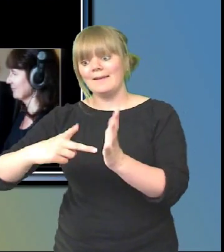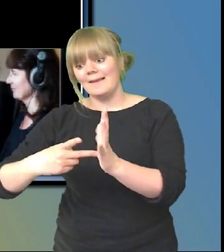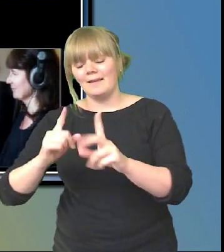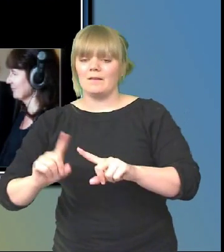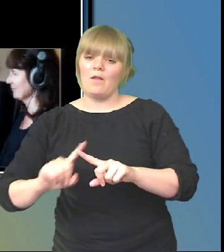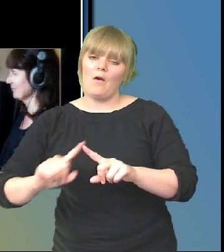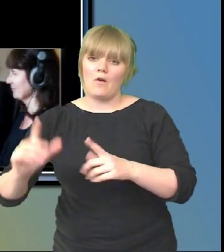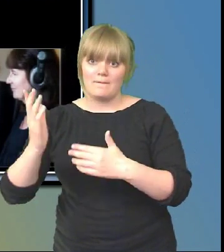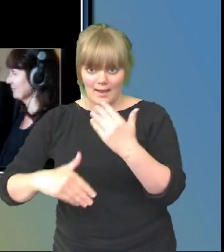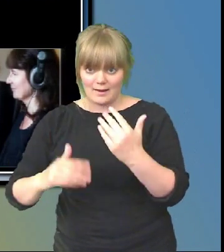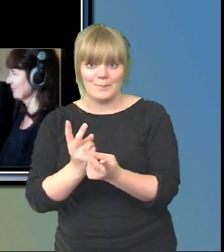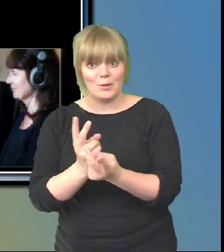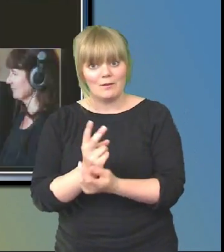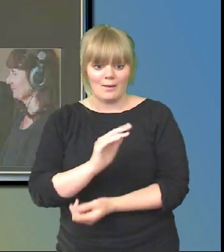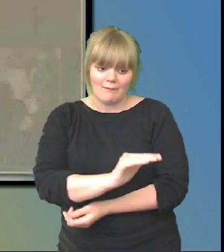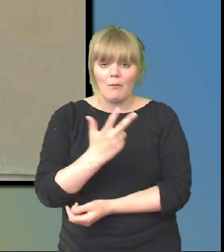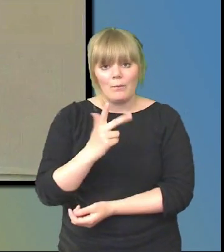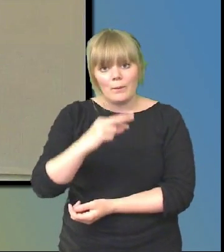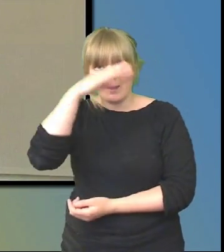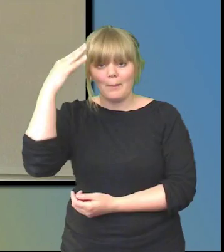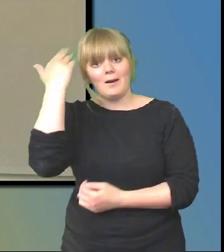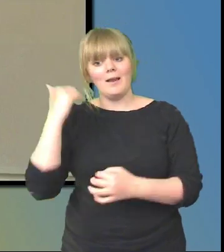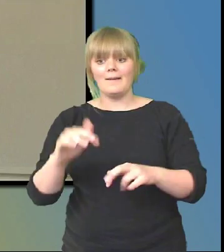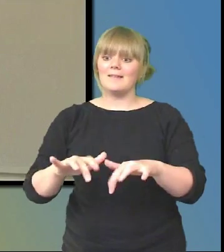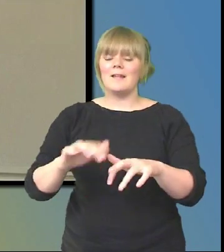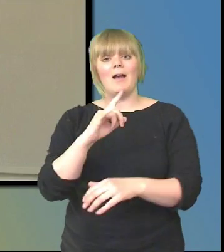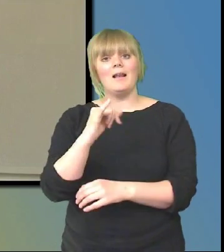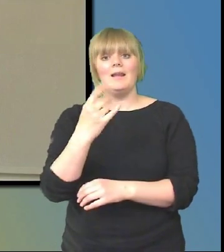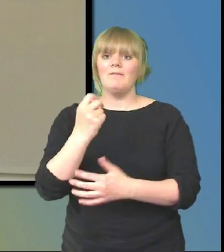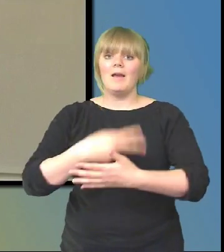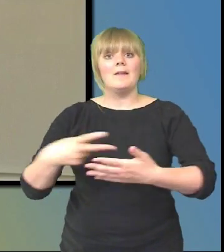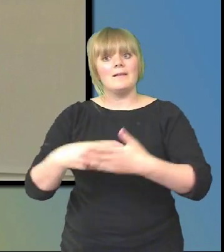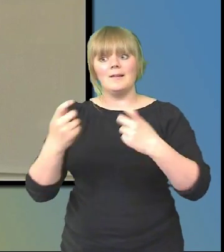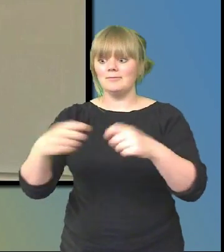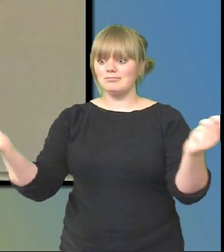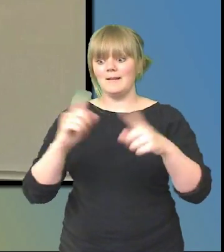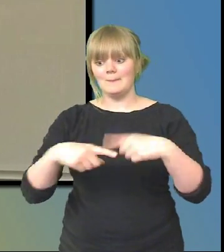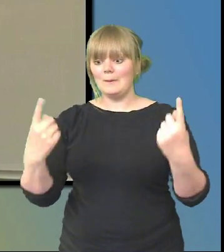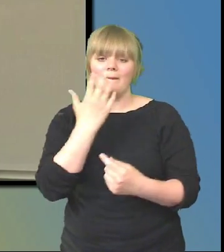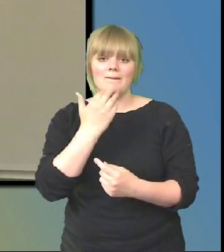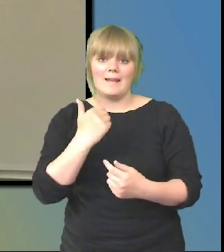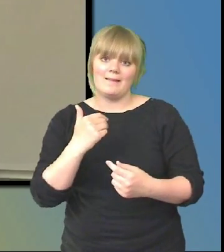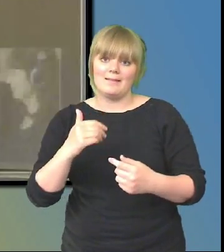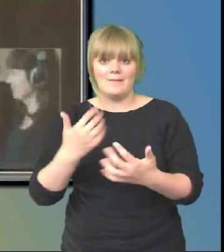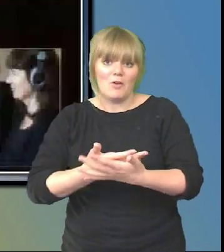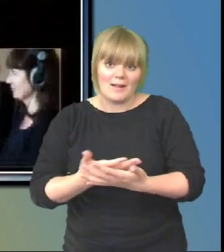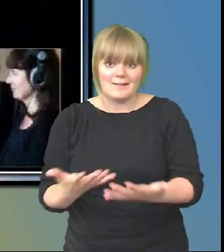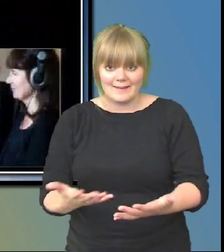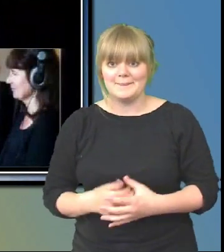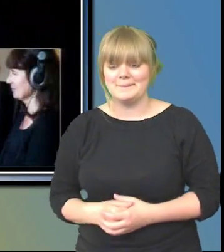släppa fri nu så kan en åttaåring sitta live texta vilken webbidiosändning som helst. Vilket jag tycker är cool. Och sådär ser det ut framför Therese i det här